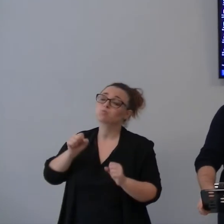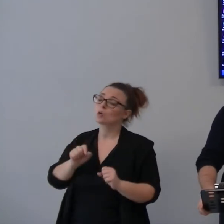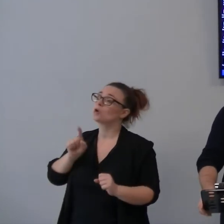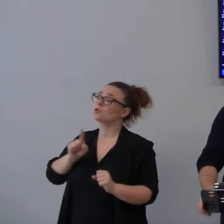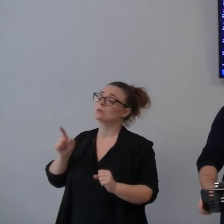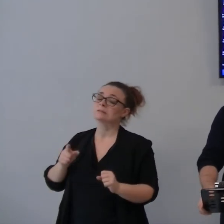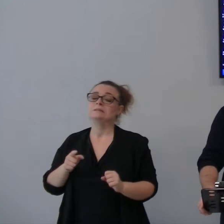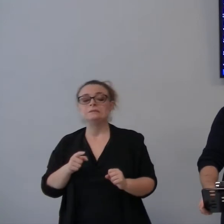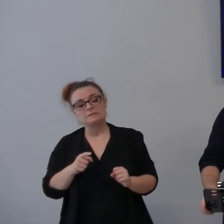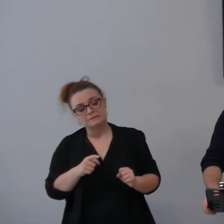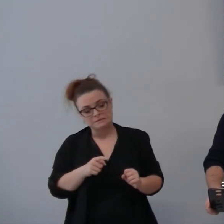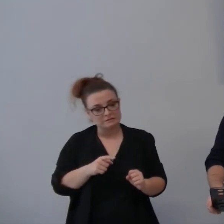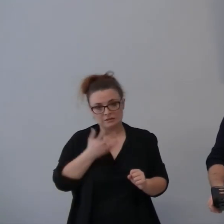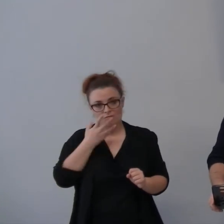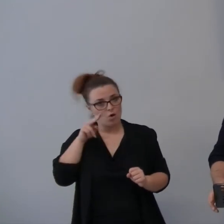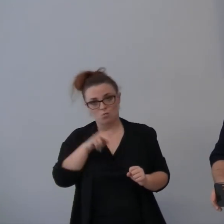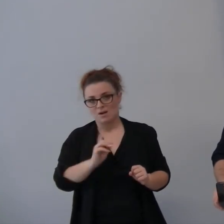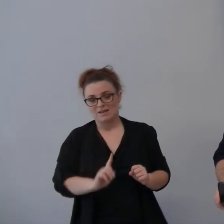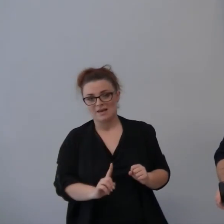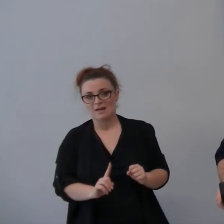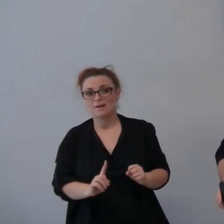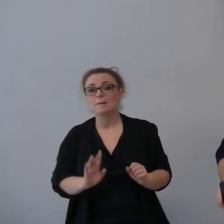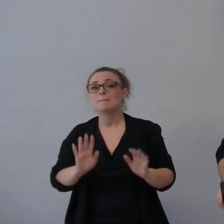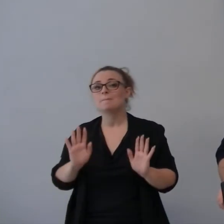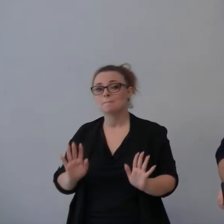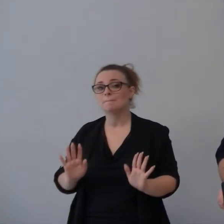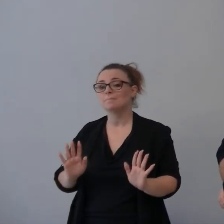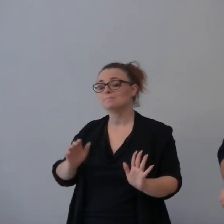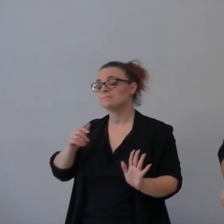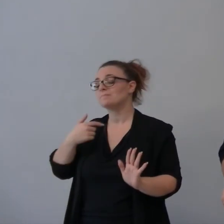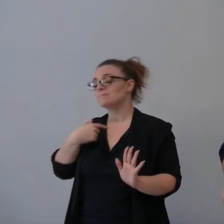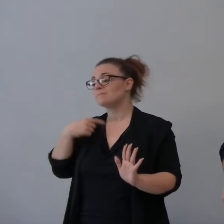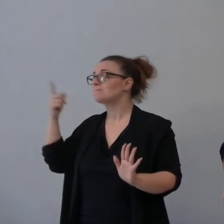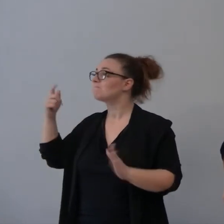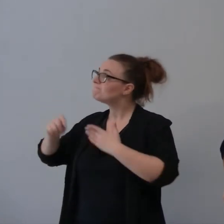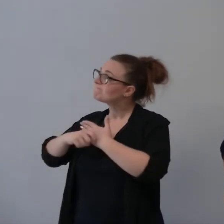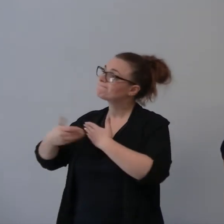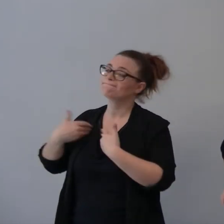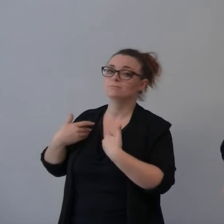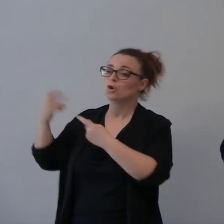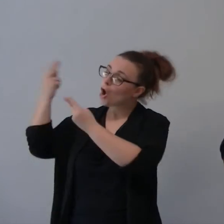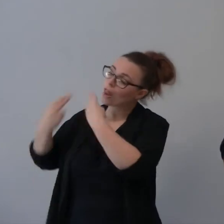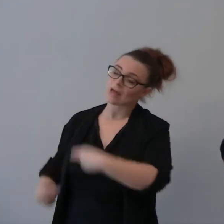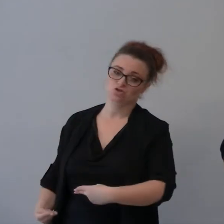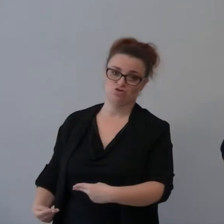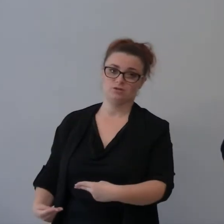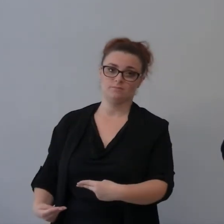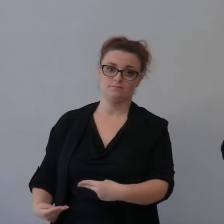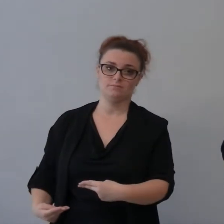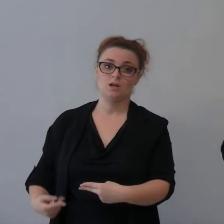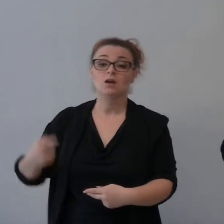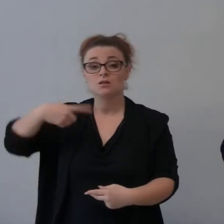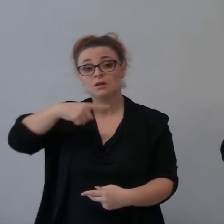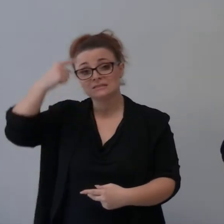E quindi meritiamo di essere puniti, di essere corretti. Però Tu non desideri questo, Tu